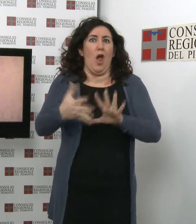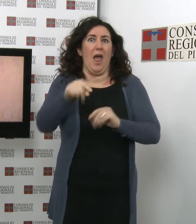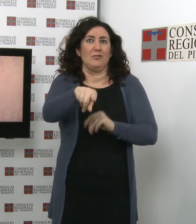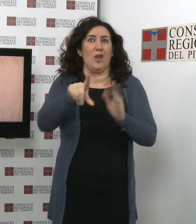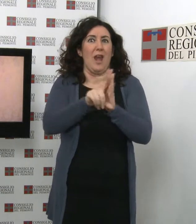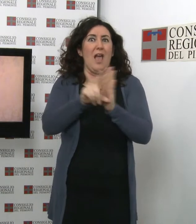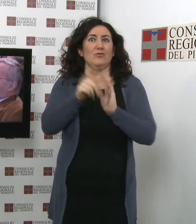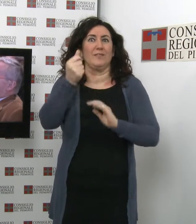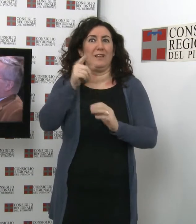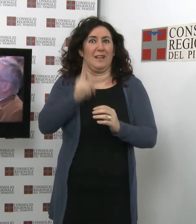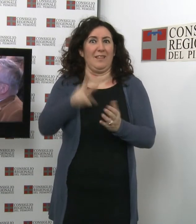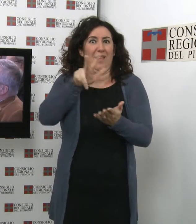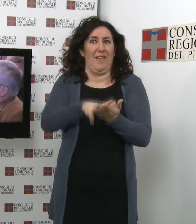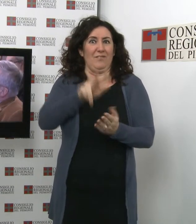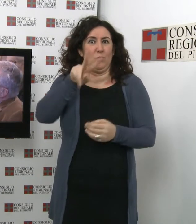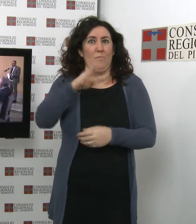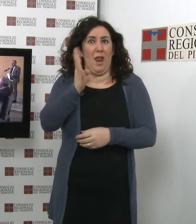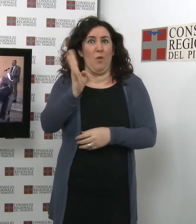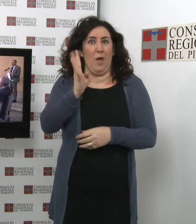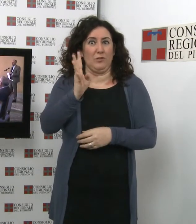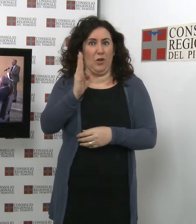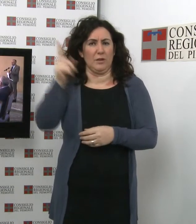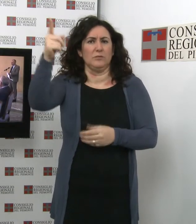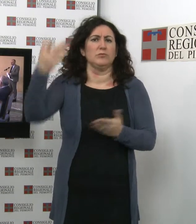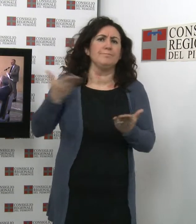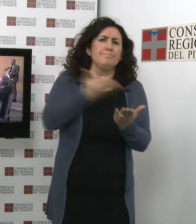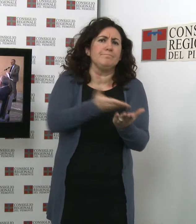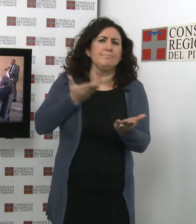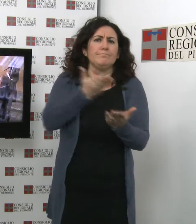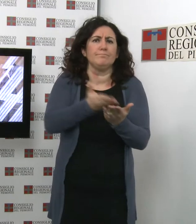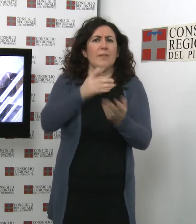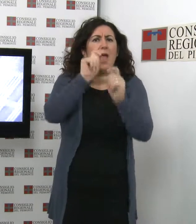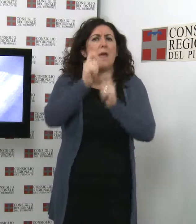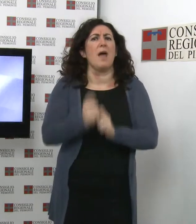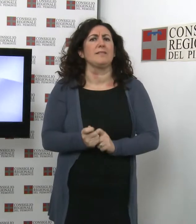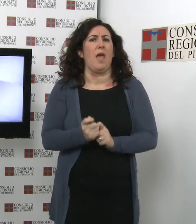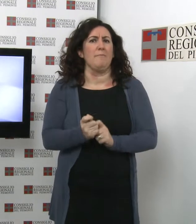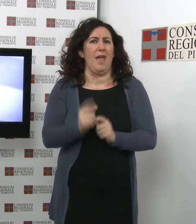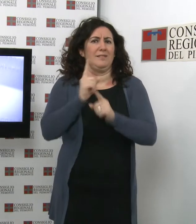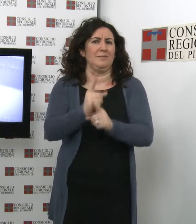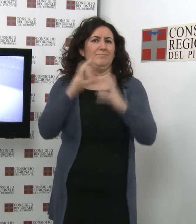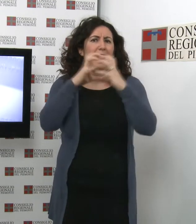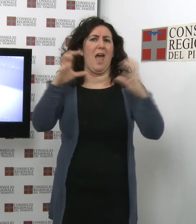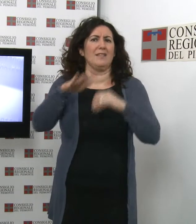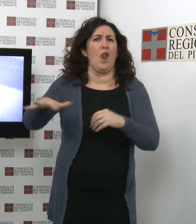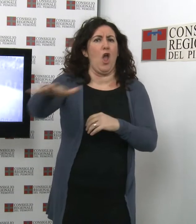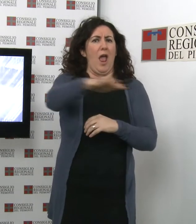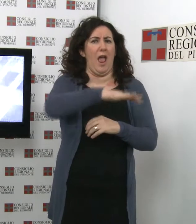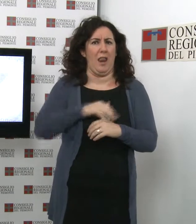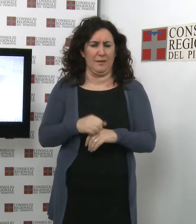2014, con la presentazione di alcuni emendamenti da parte degli enti locali. In breve.